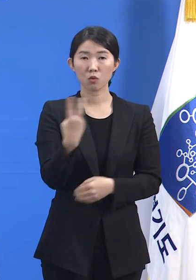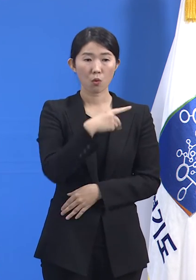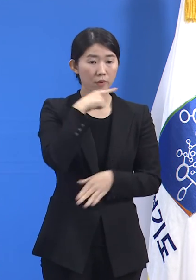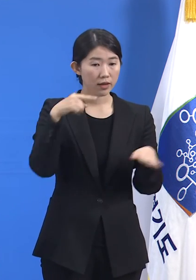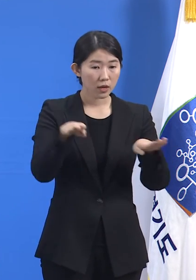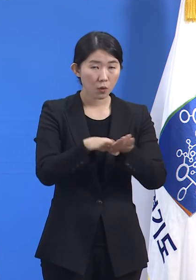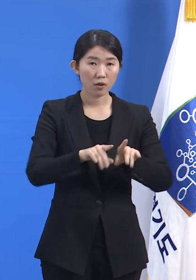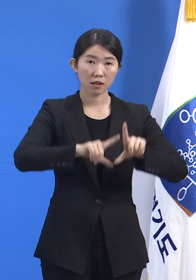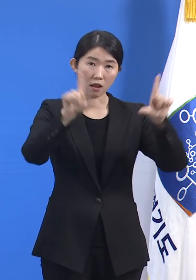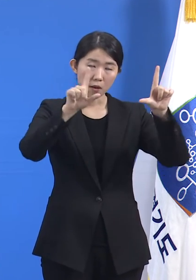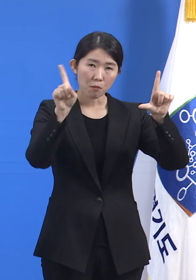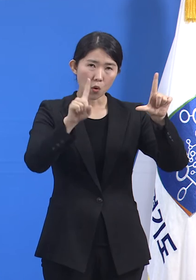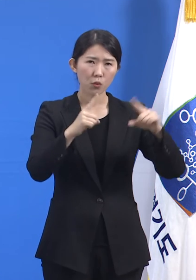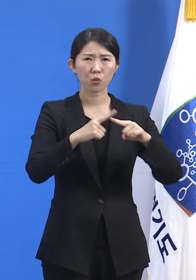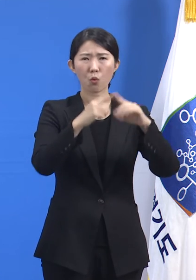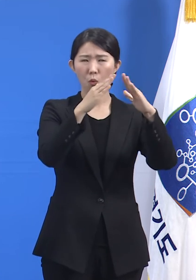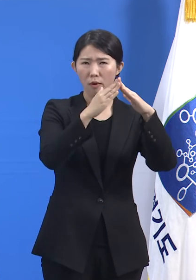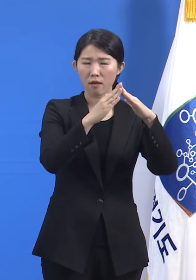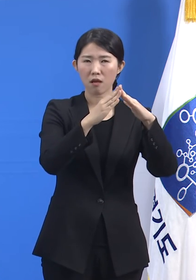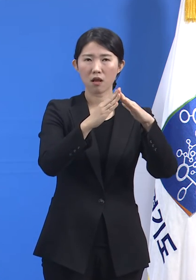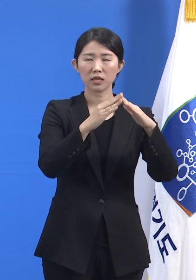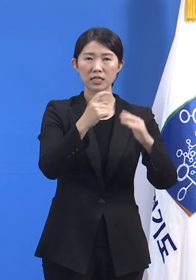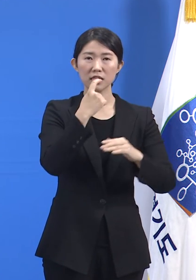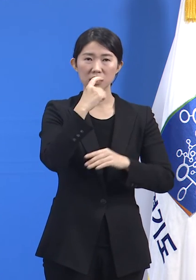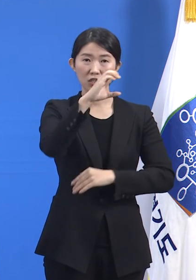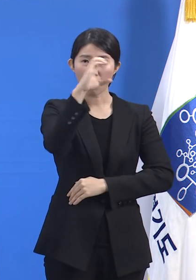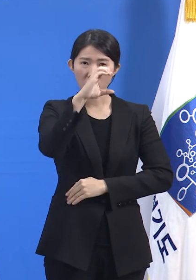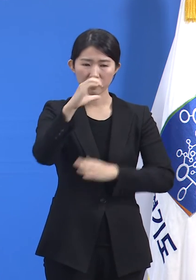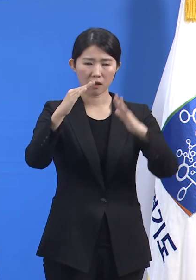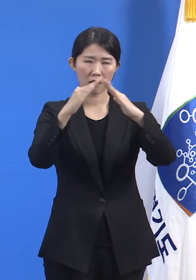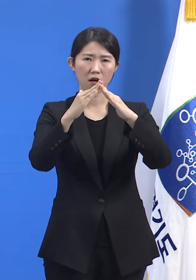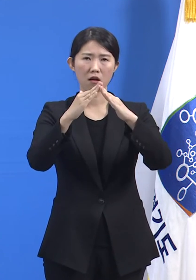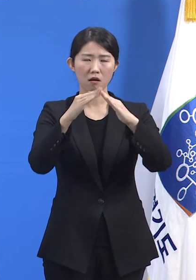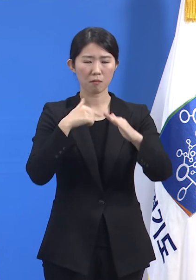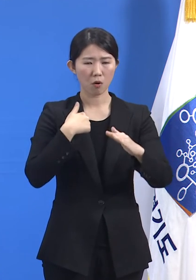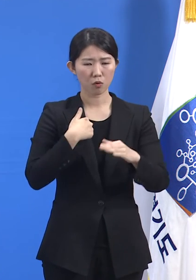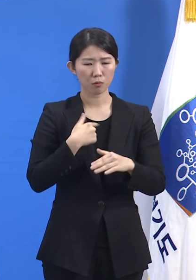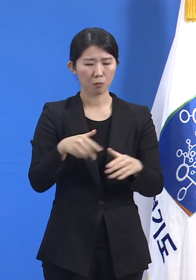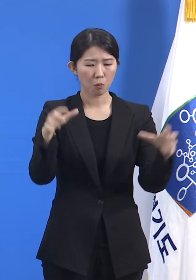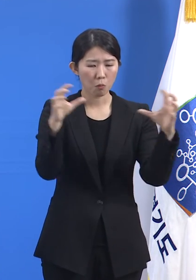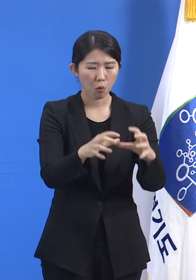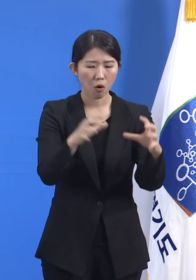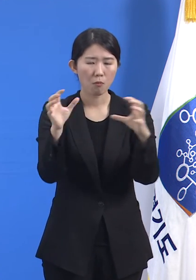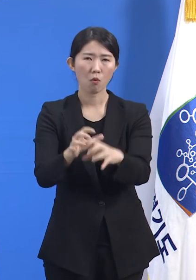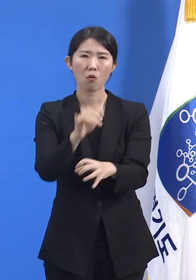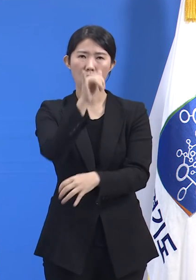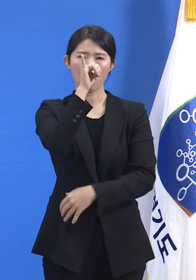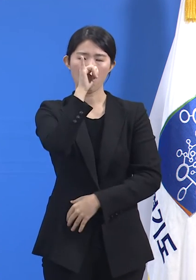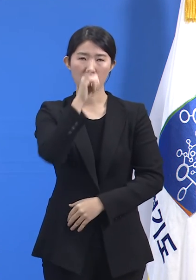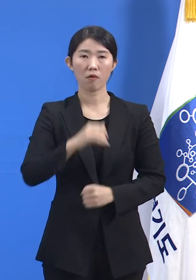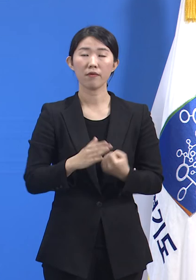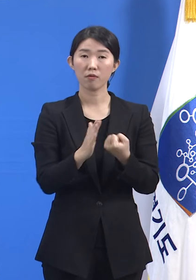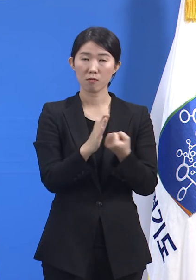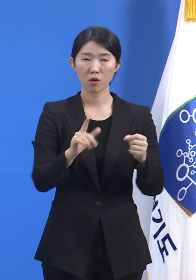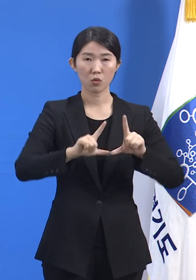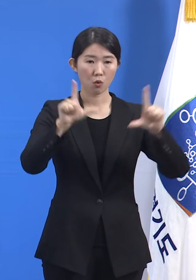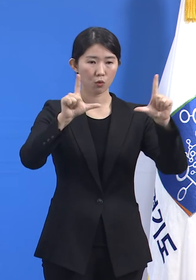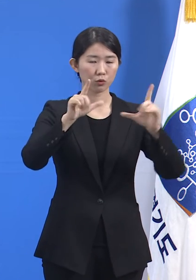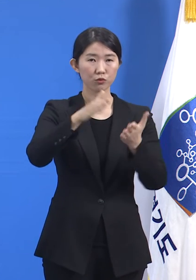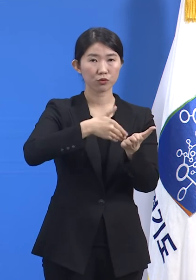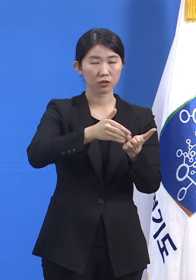성당이나 교회의 종교적 활동을 통해 한 커뮤니티에서 이어지고 있습니다. 따라서 동두천시뿐 아니라